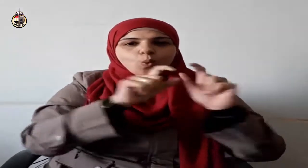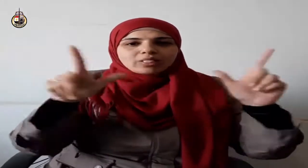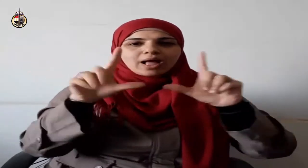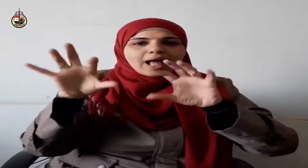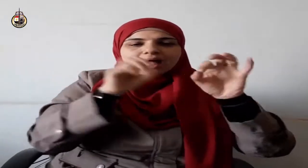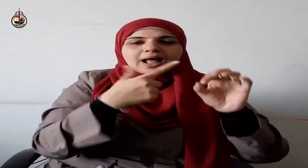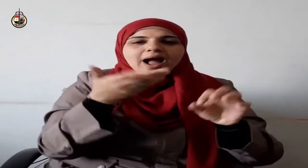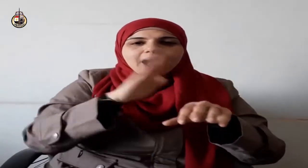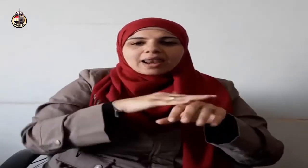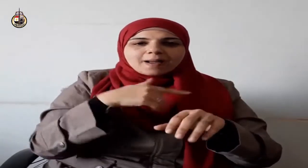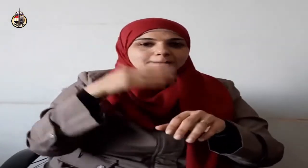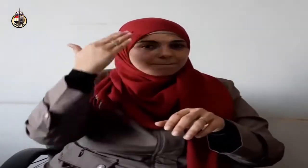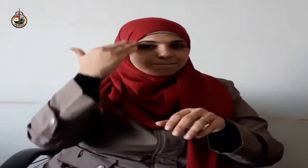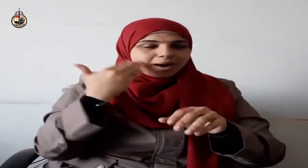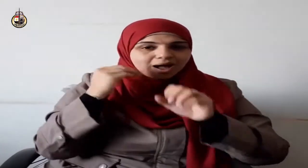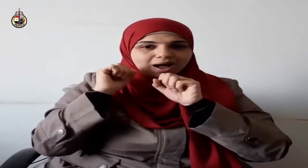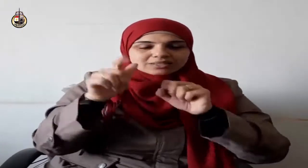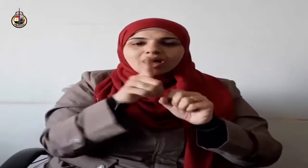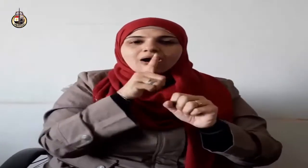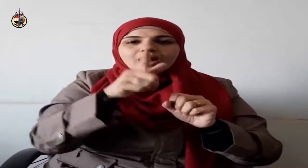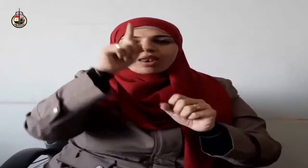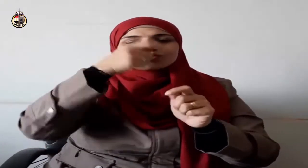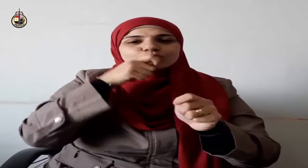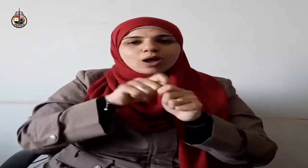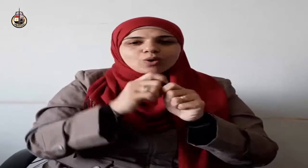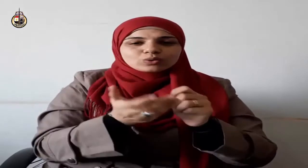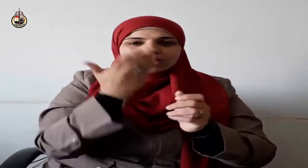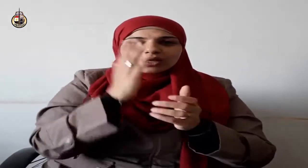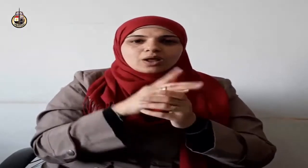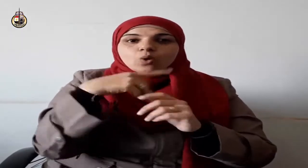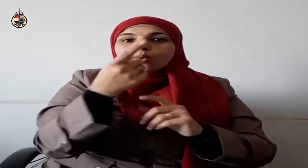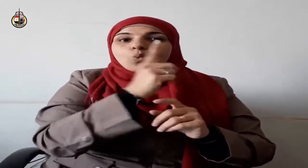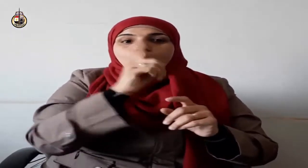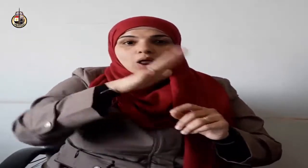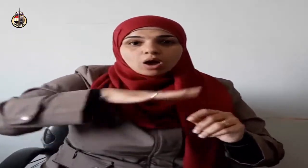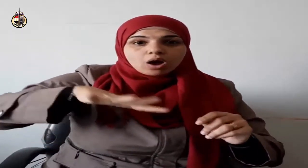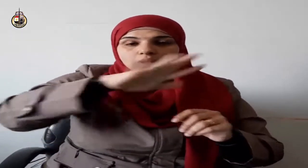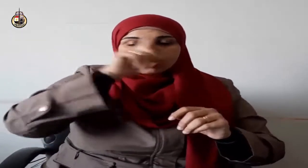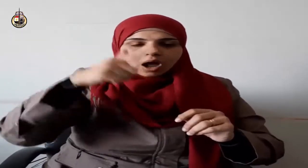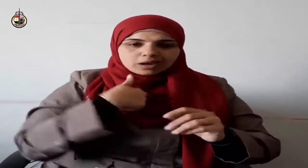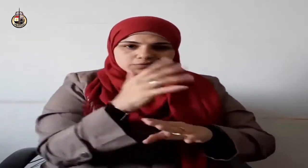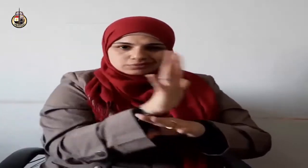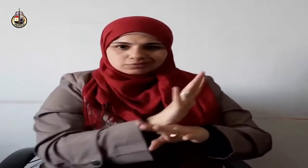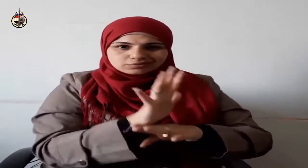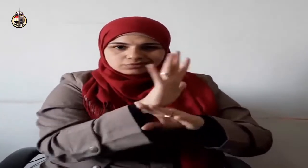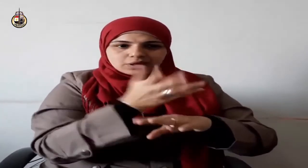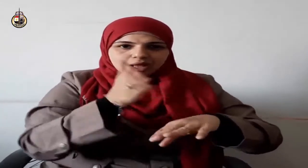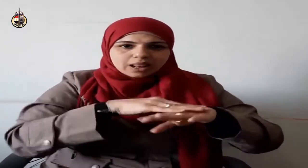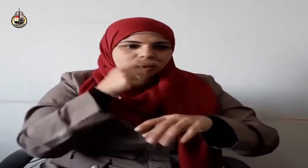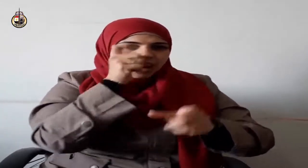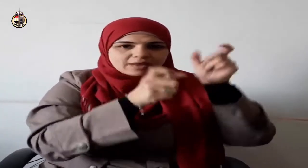لسانه مرددا قوله تعالى إنه ربي أحسن مثواي